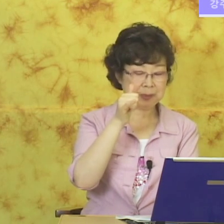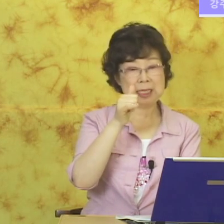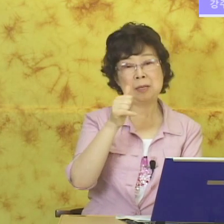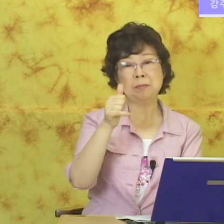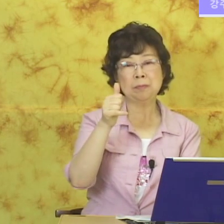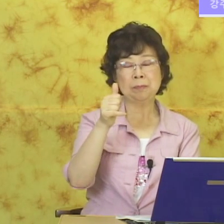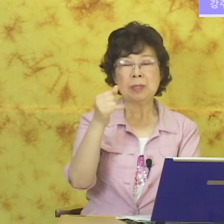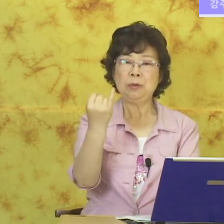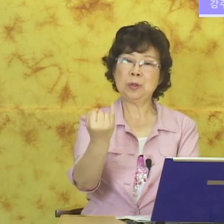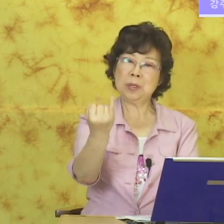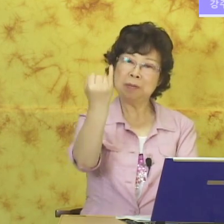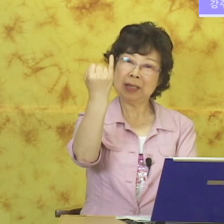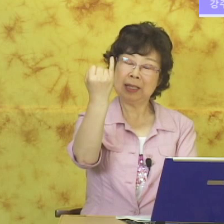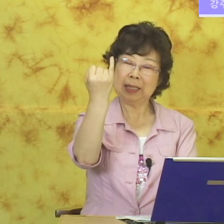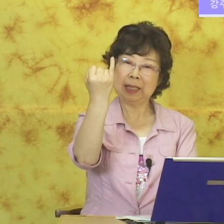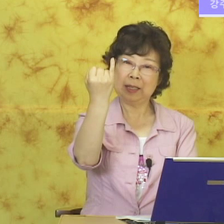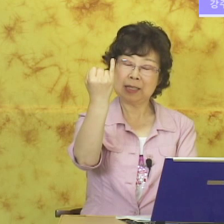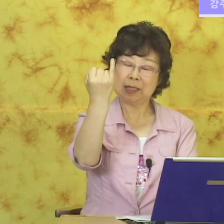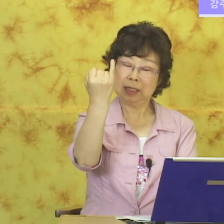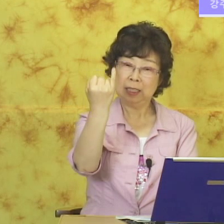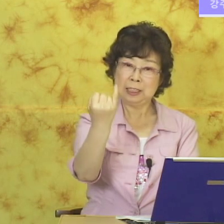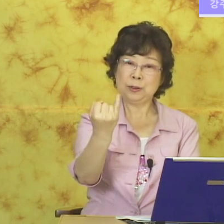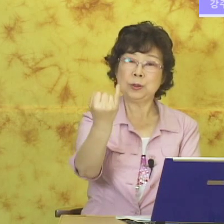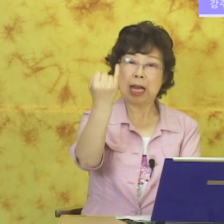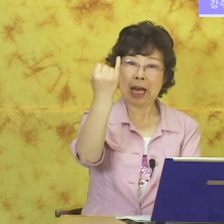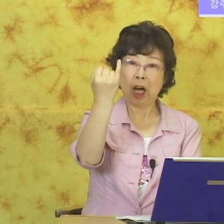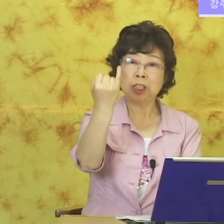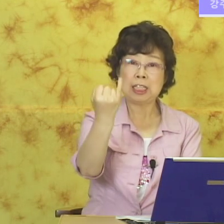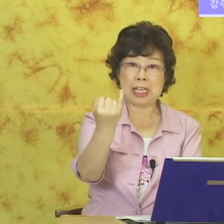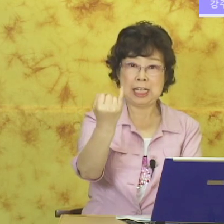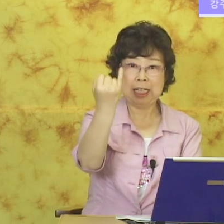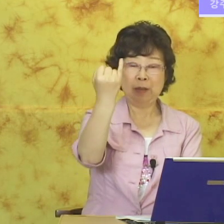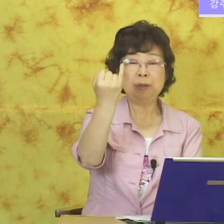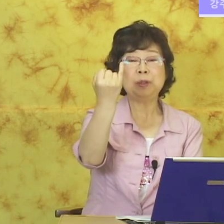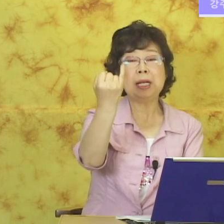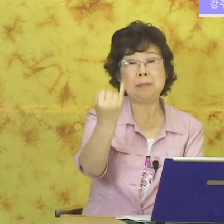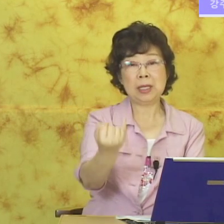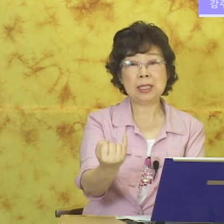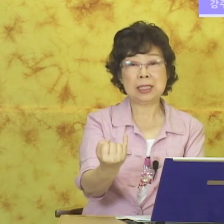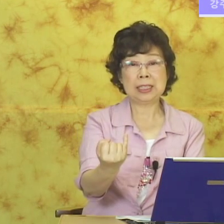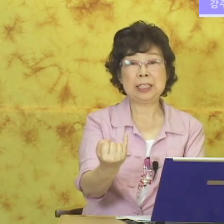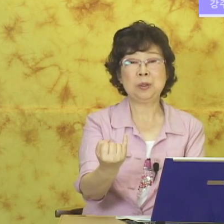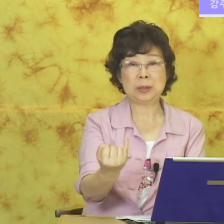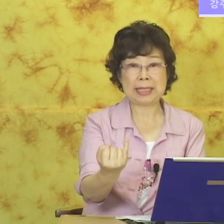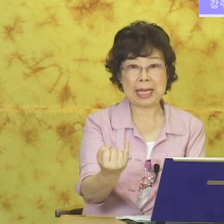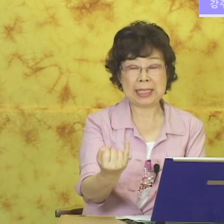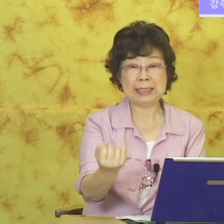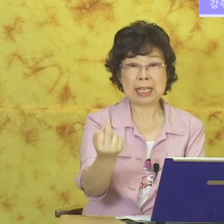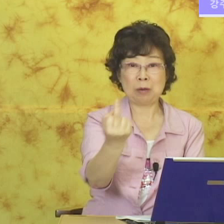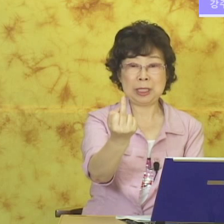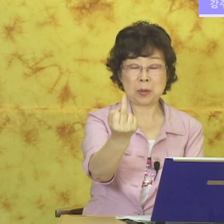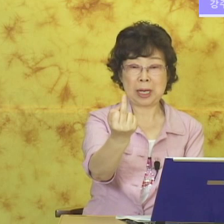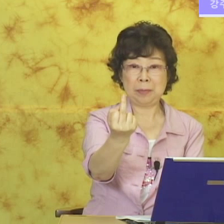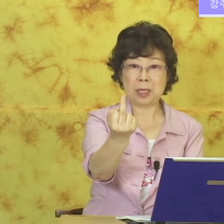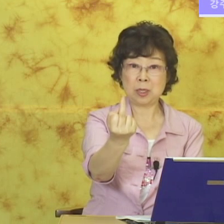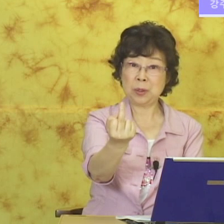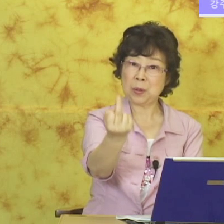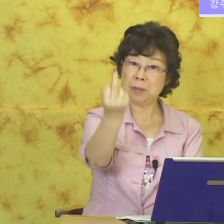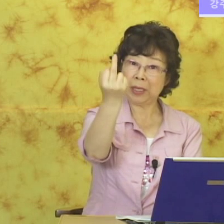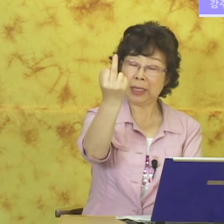자 위로 올리면 누나, 언니. 위로 내리면 여동생. 자 가운데 손가락 펴서 위로 올리면